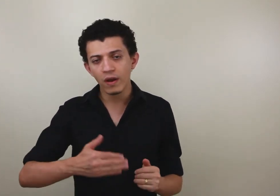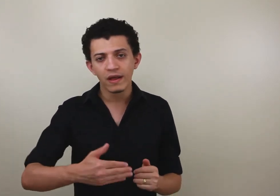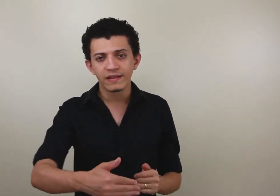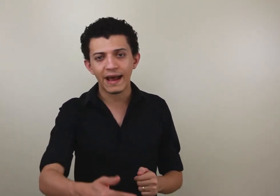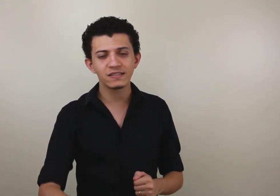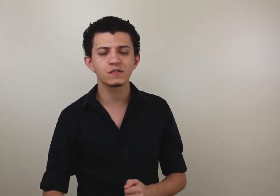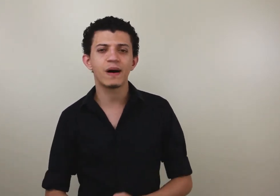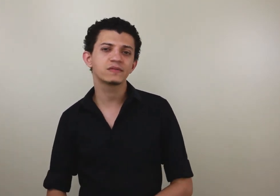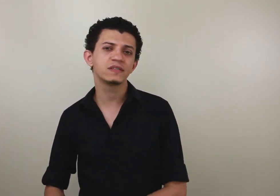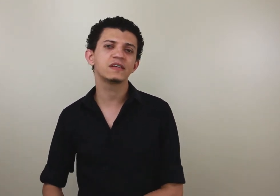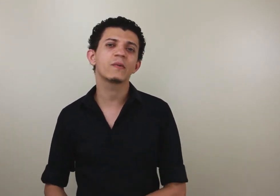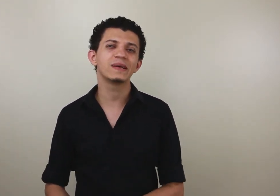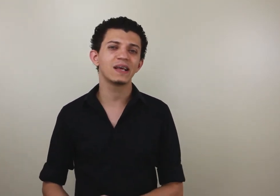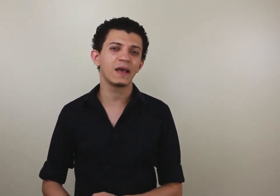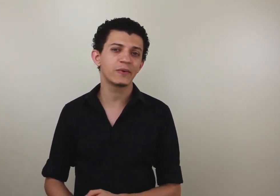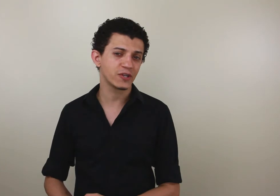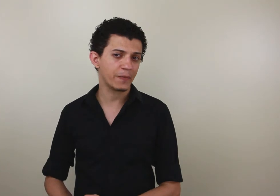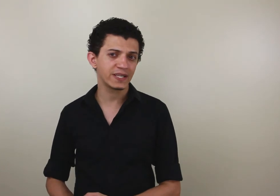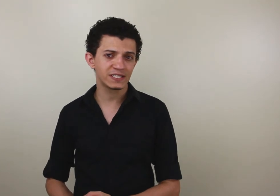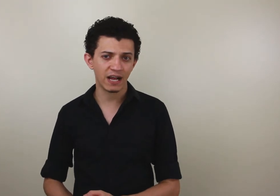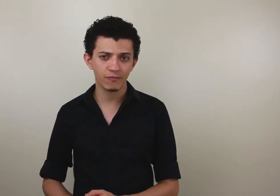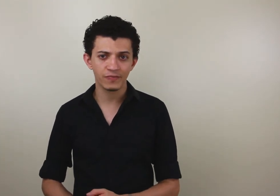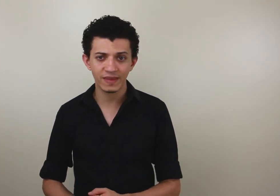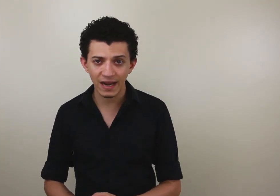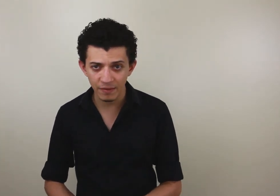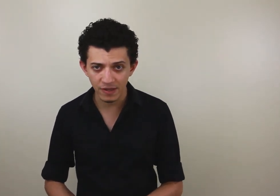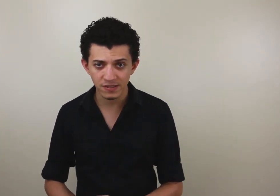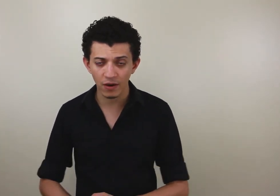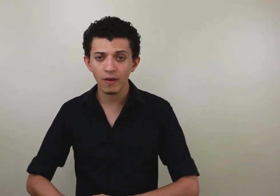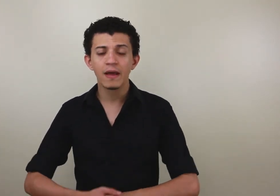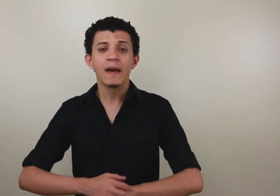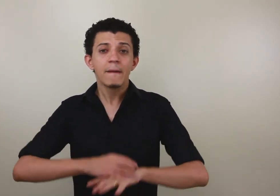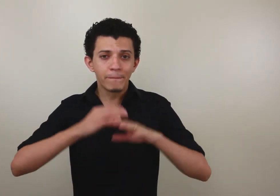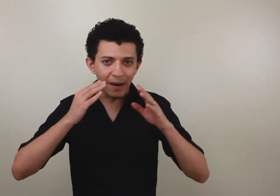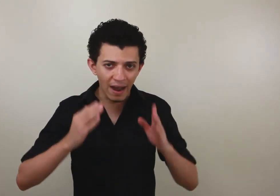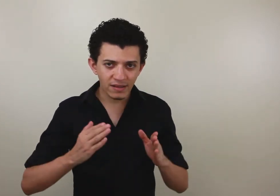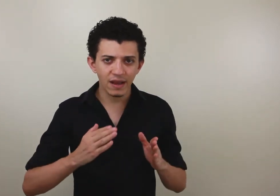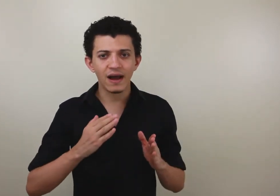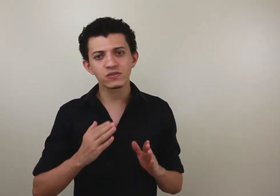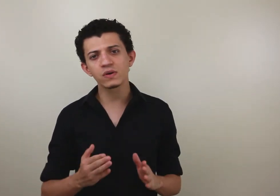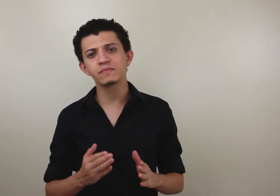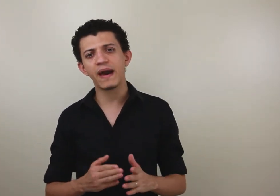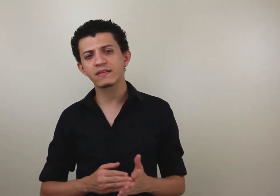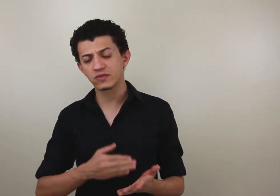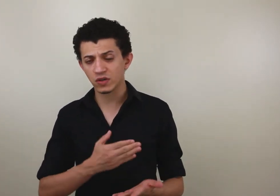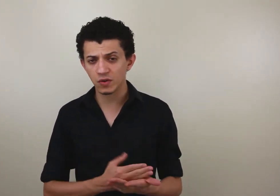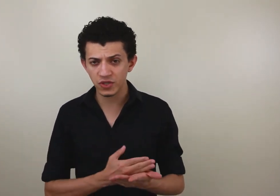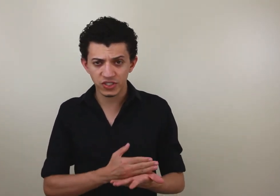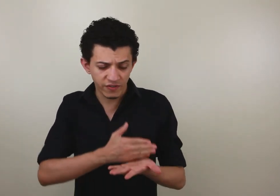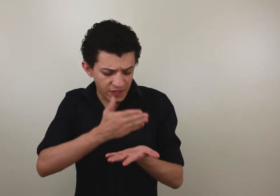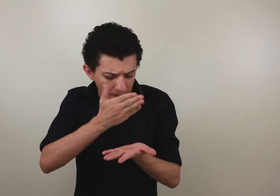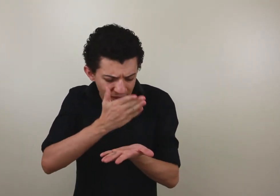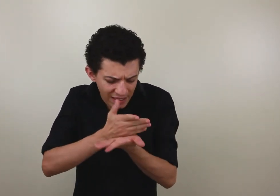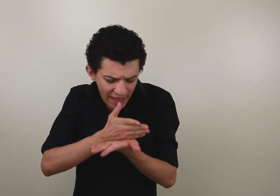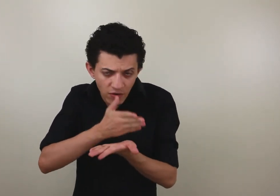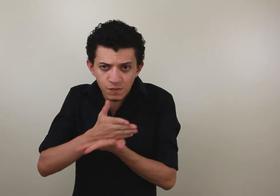dar esses passos em sequência aí pro seu aprendizado da Libras. Então, parta as suas metas, os seus objetivos em pequenos